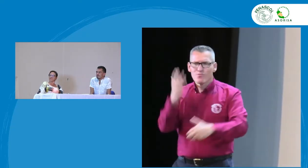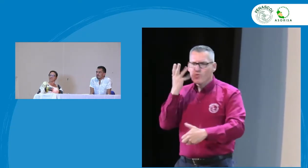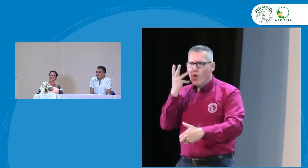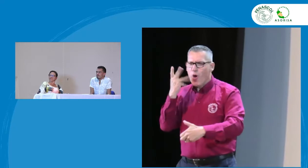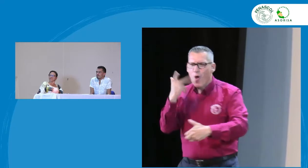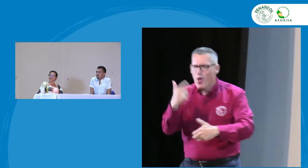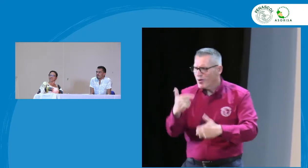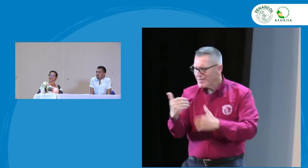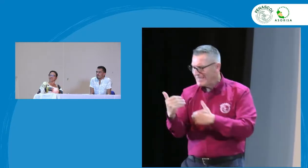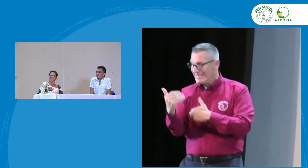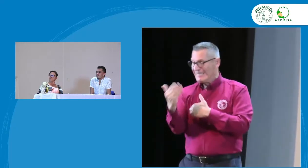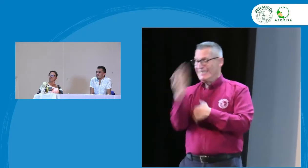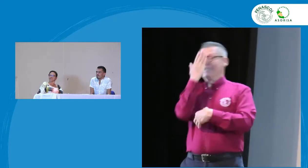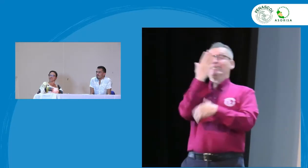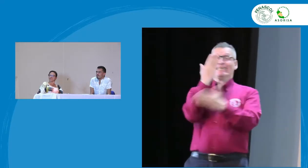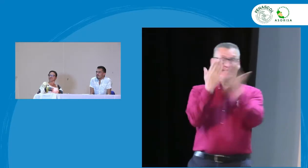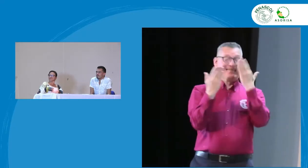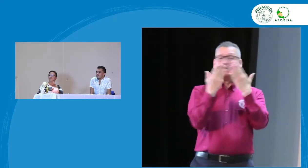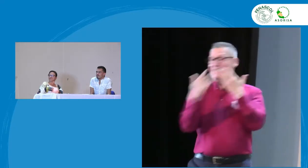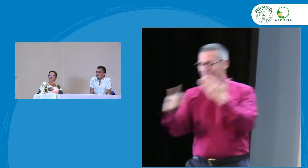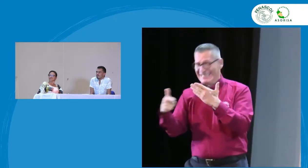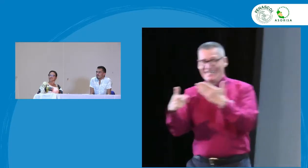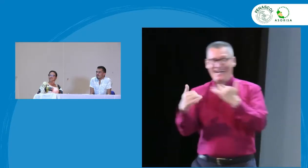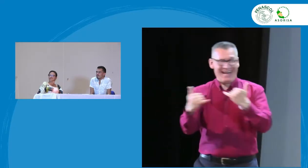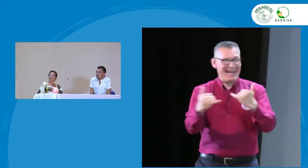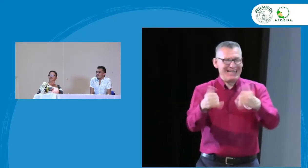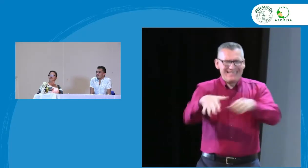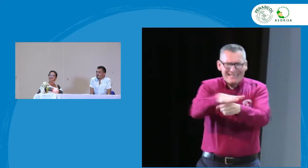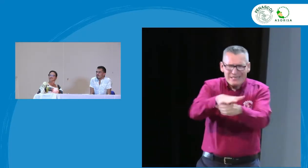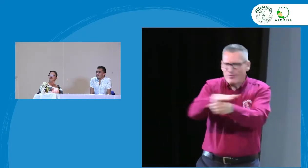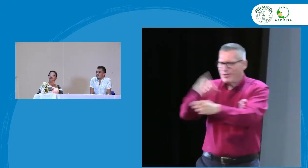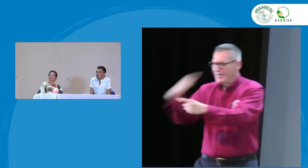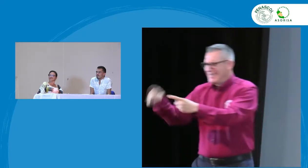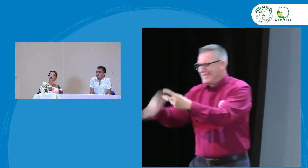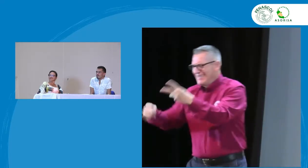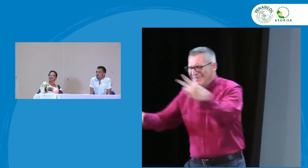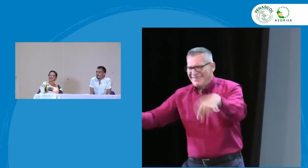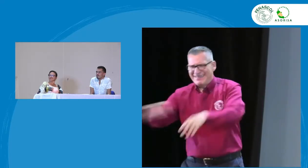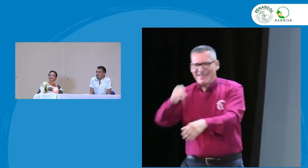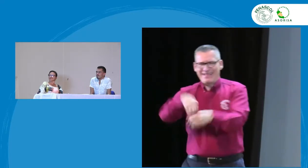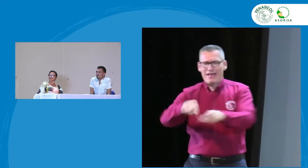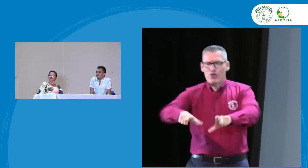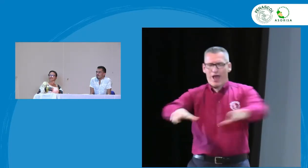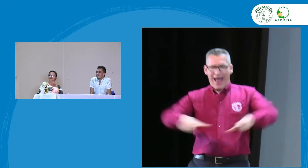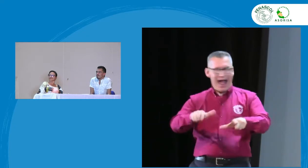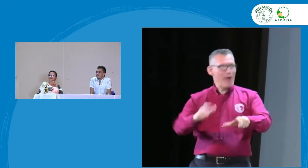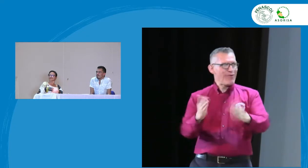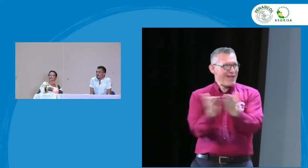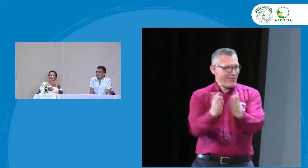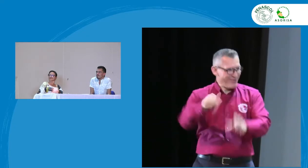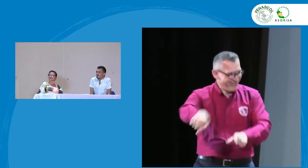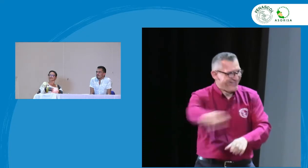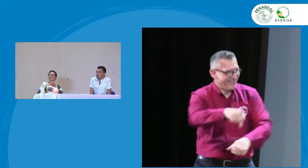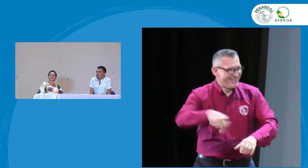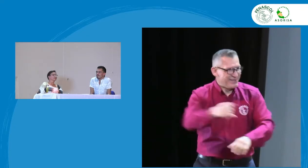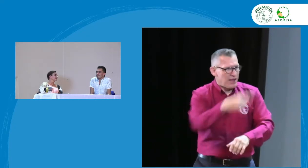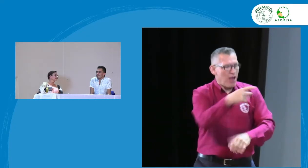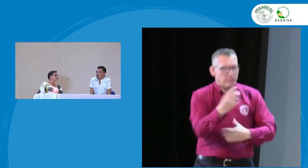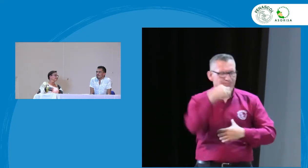pues también el territorio todos los días te enfrentas a diferentes barreras y diferentes situaciones